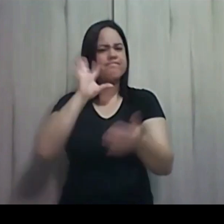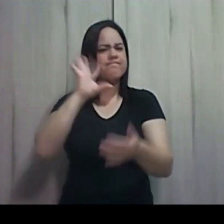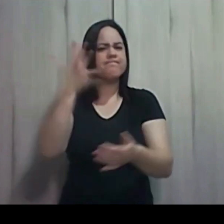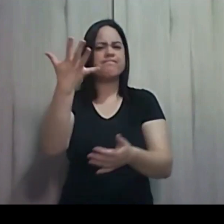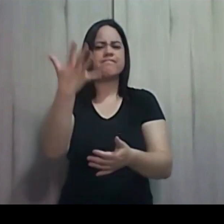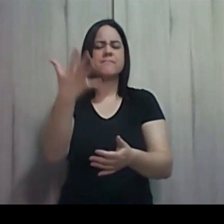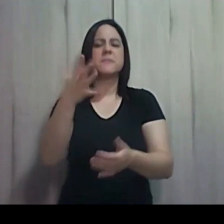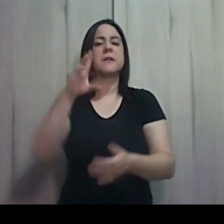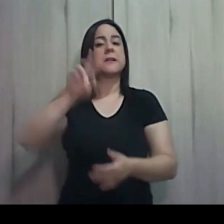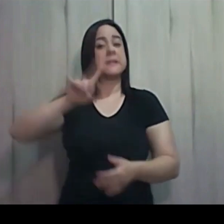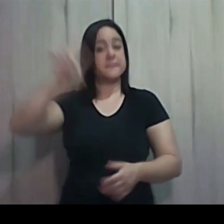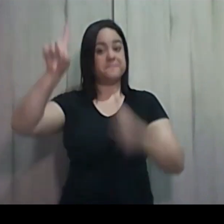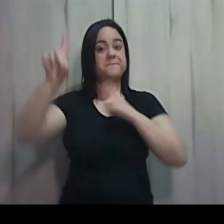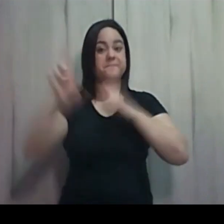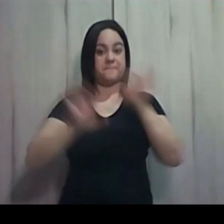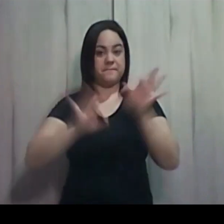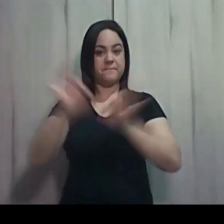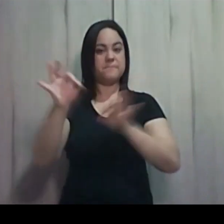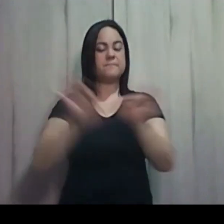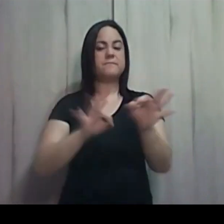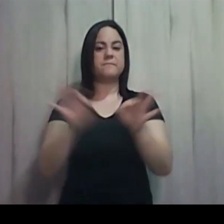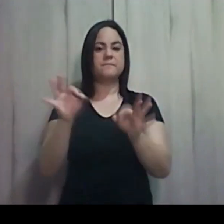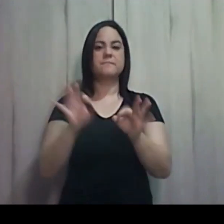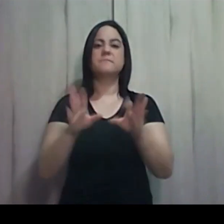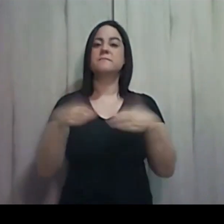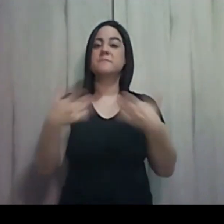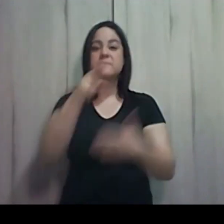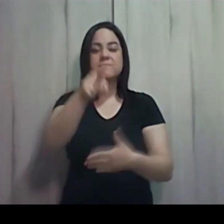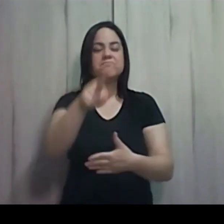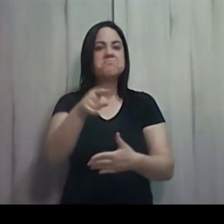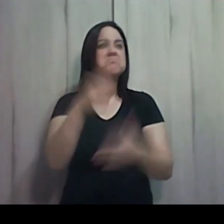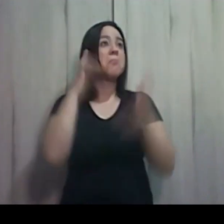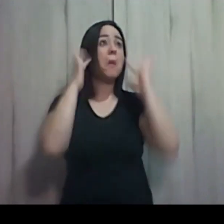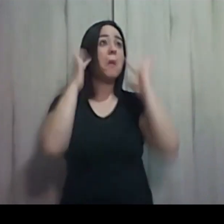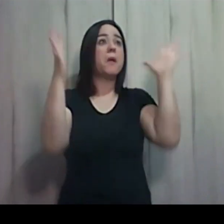um plano. E quando você menos esperar. Ele agirar.